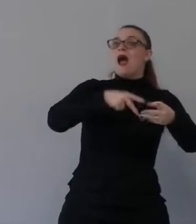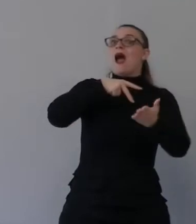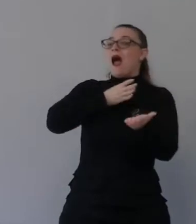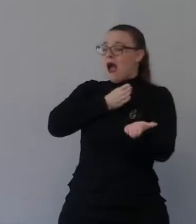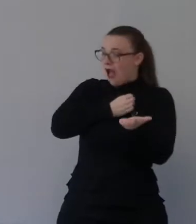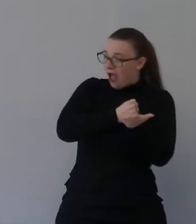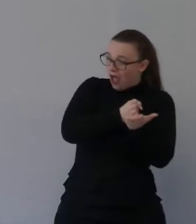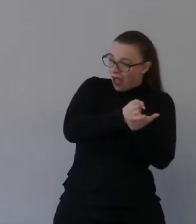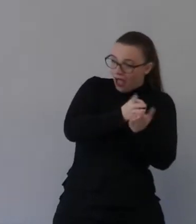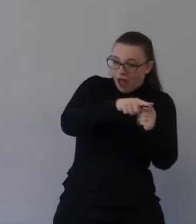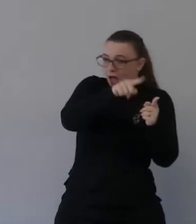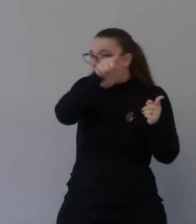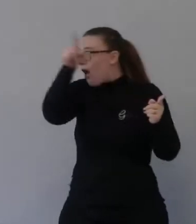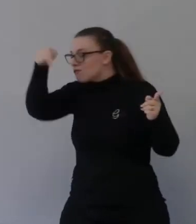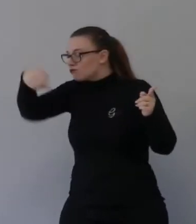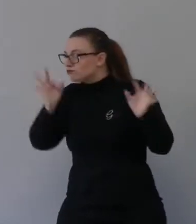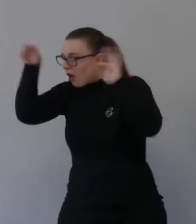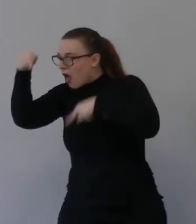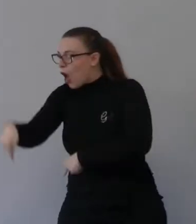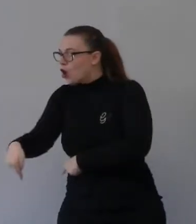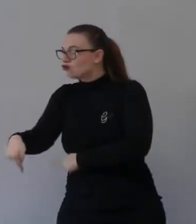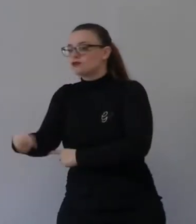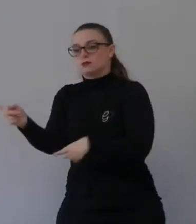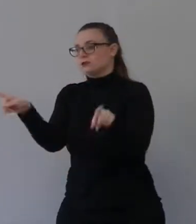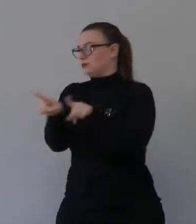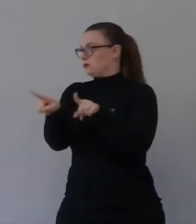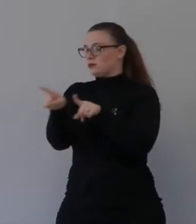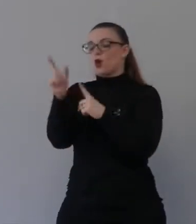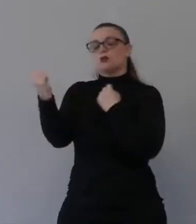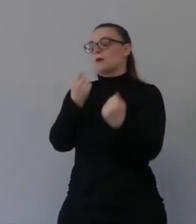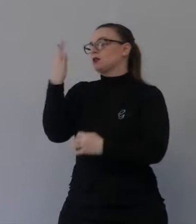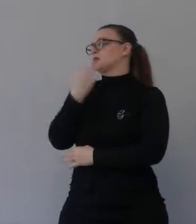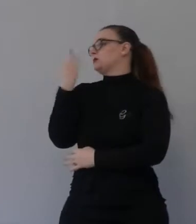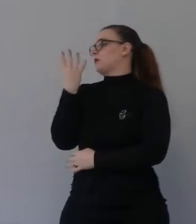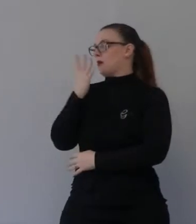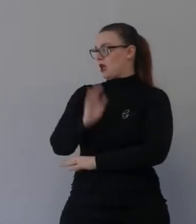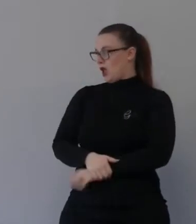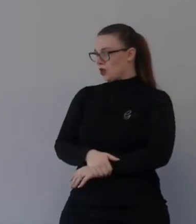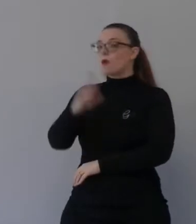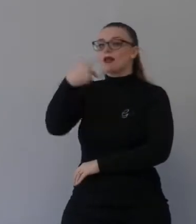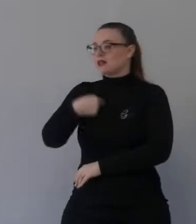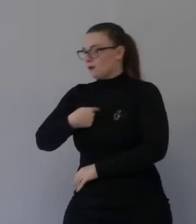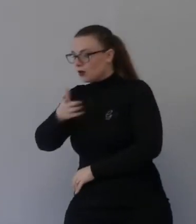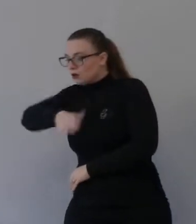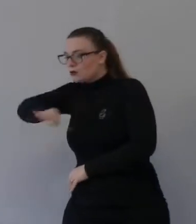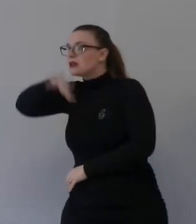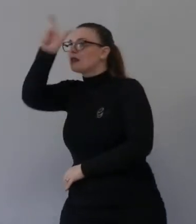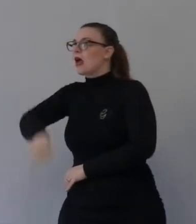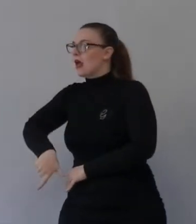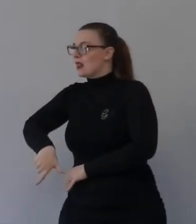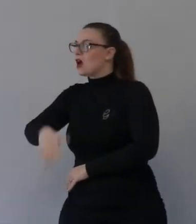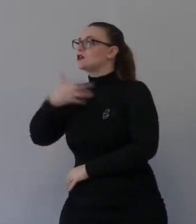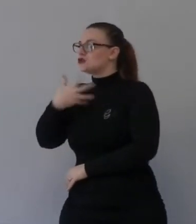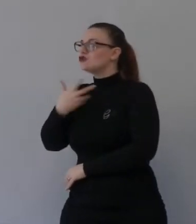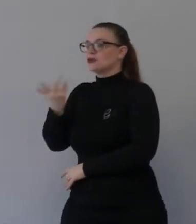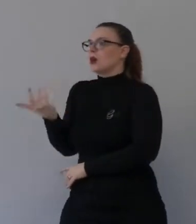noi viviamo in una nazione ricca i nostri amici che vengono dalla Nigeria vivono in una nazione dove ci sono delle disparità e